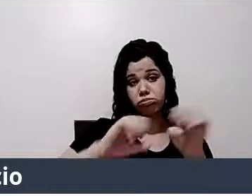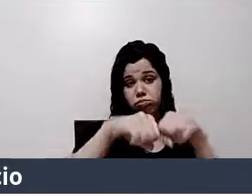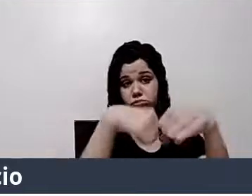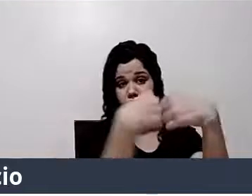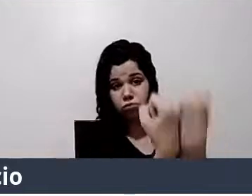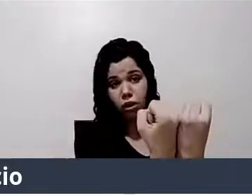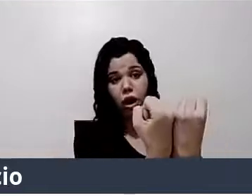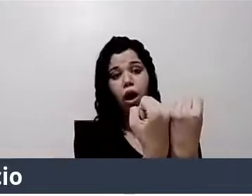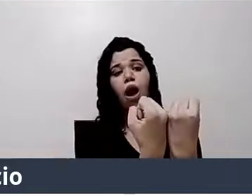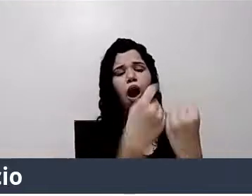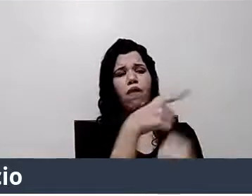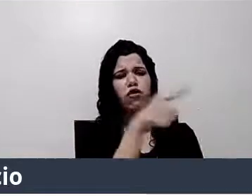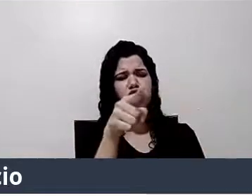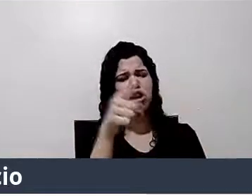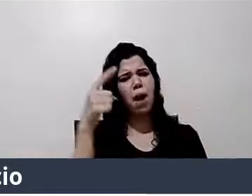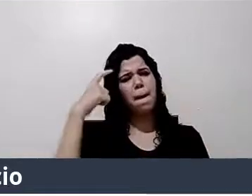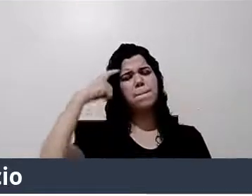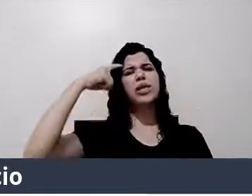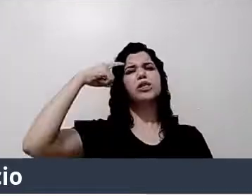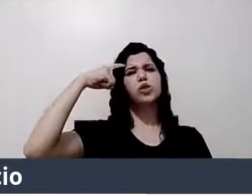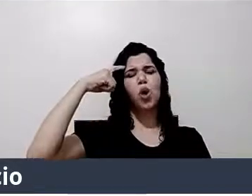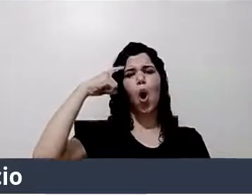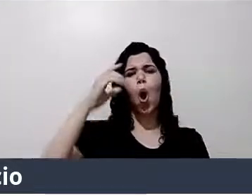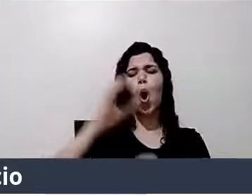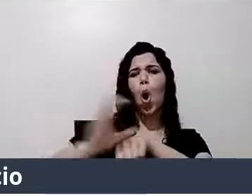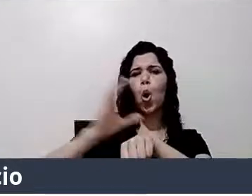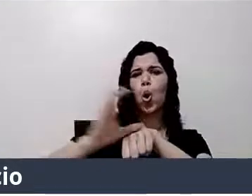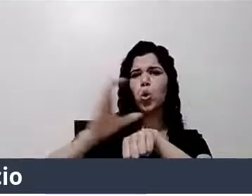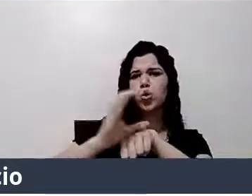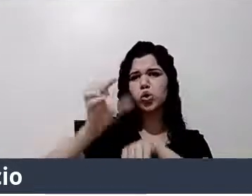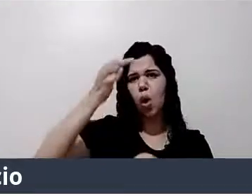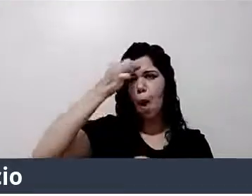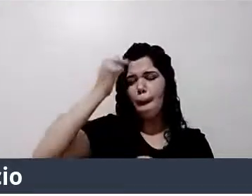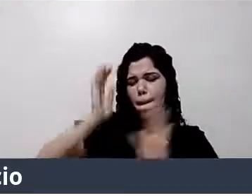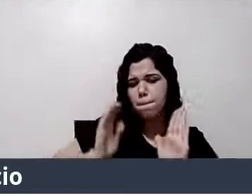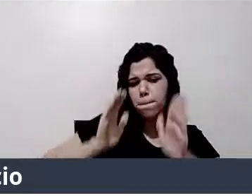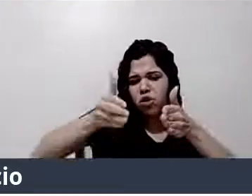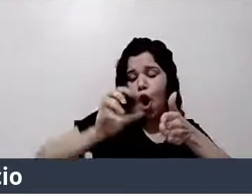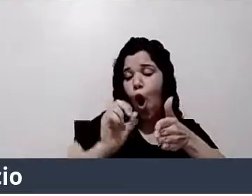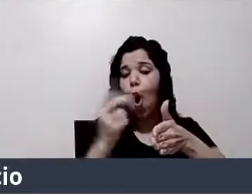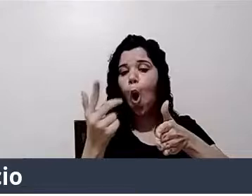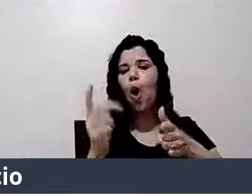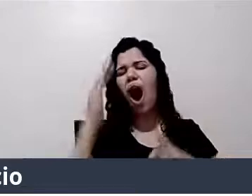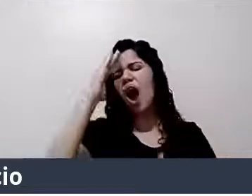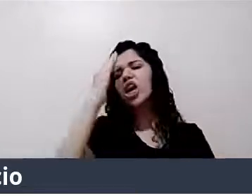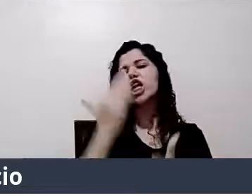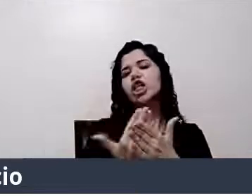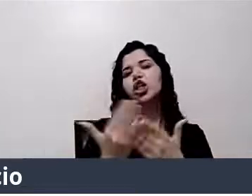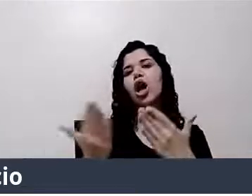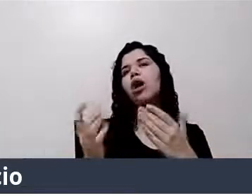pensadas para um curso superior específico, ou você acredita que eles podem cursar o que quiserem?